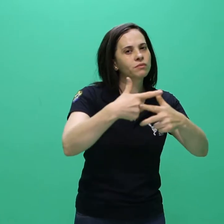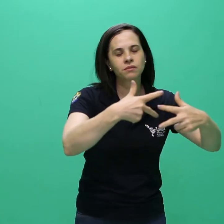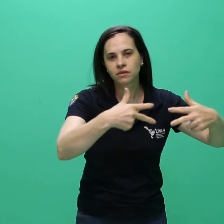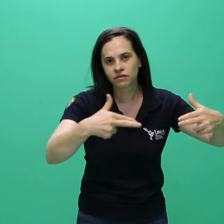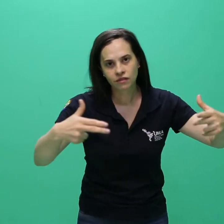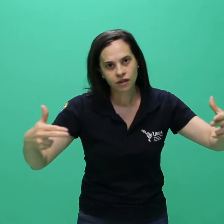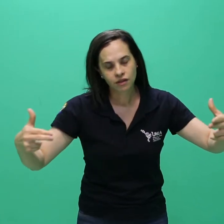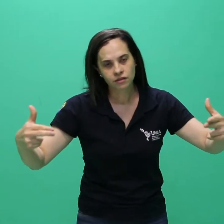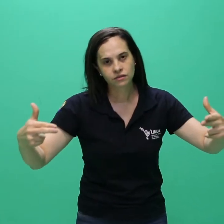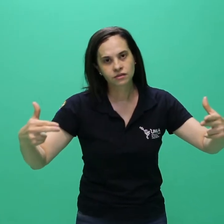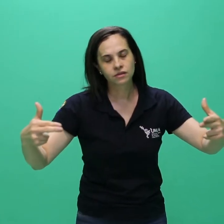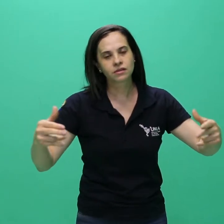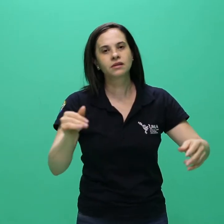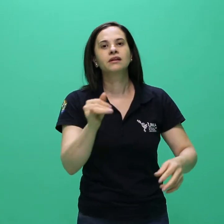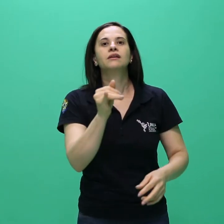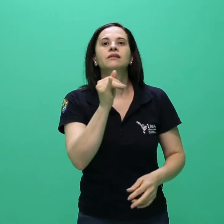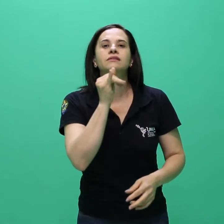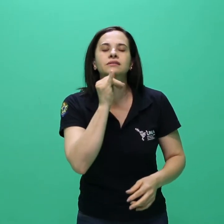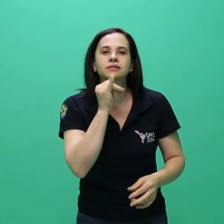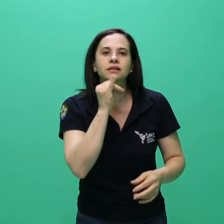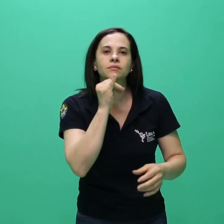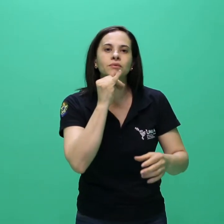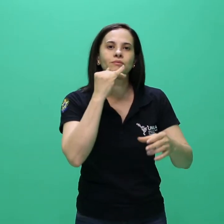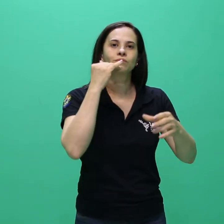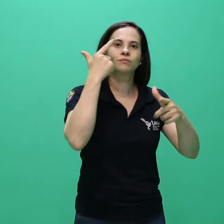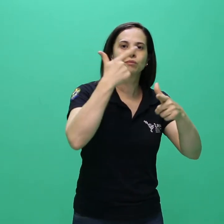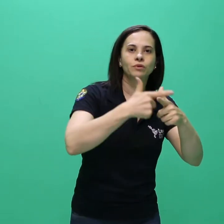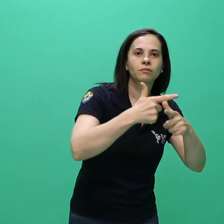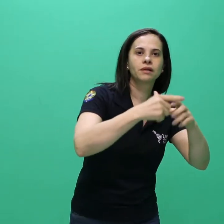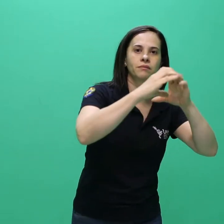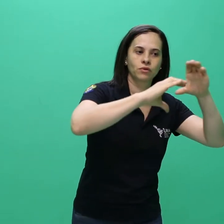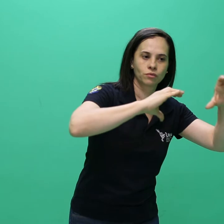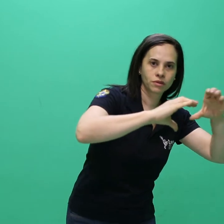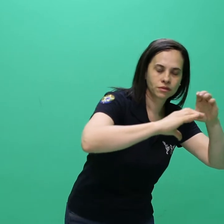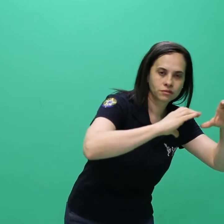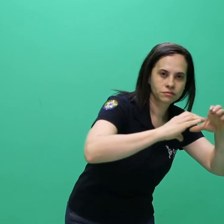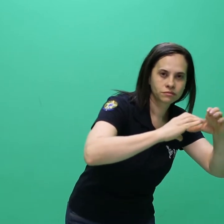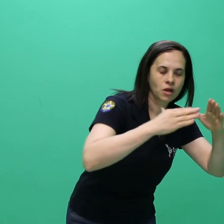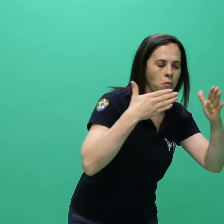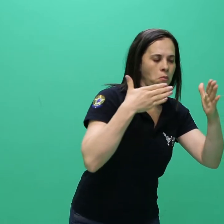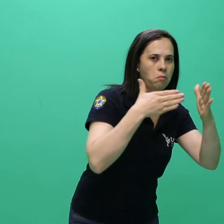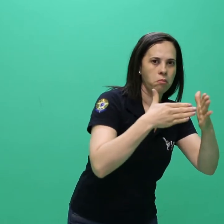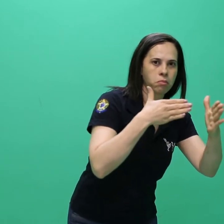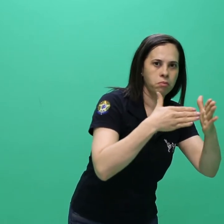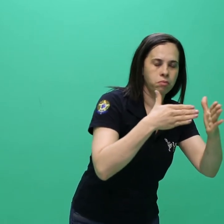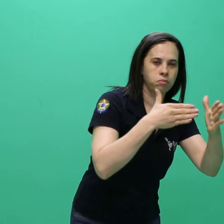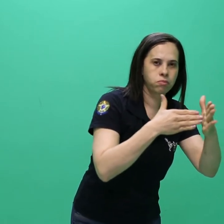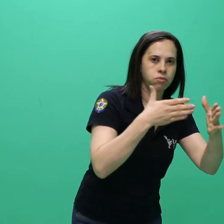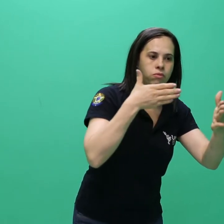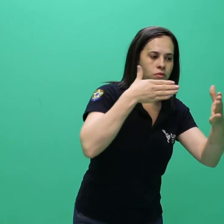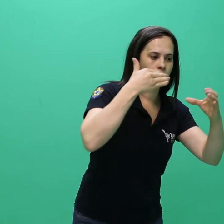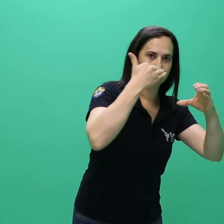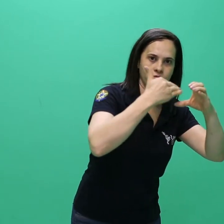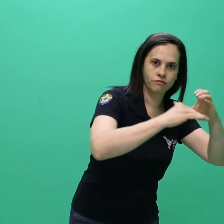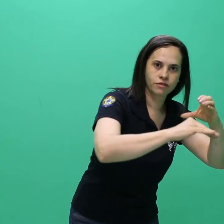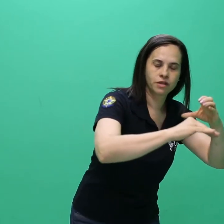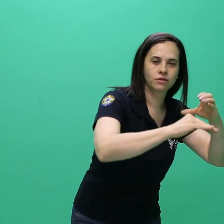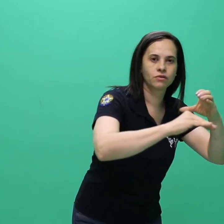técnica, falhas de comunicação, congestionamento das linhas de comunicação, falta de energia